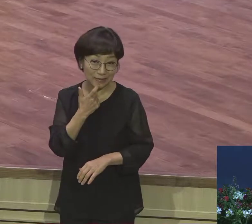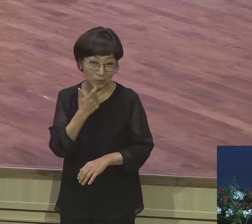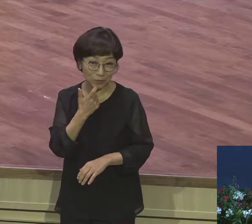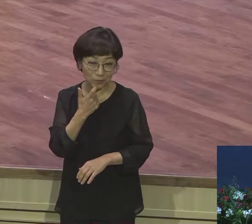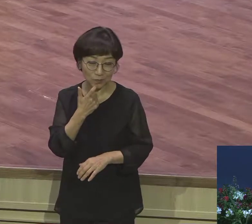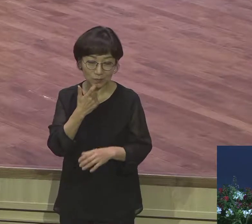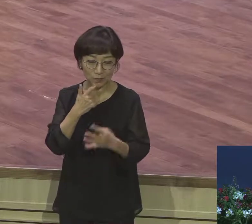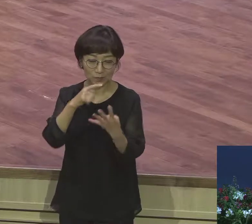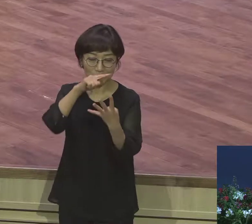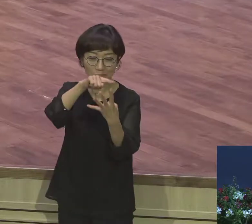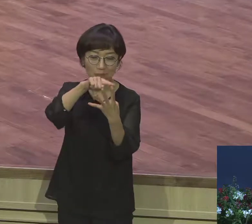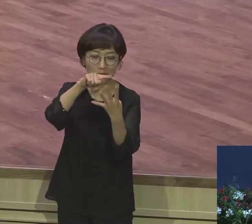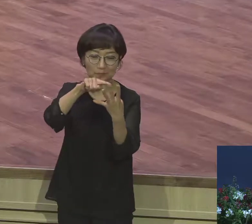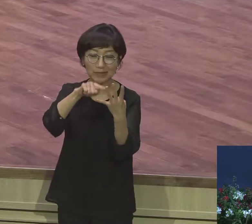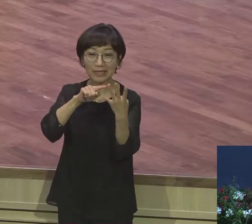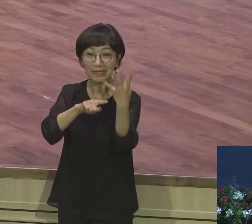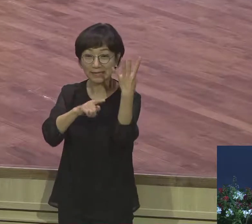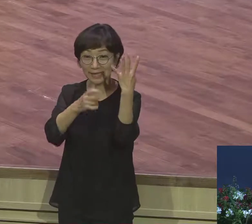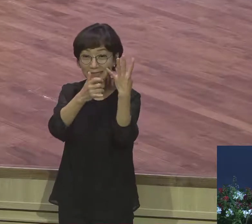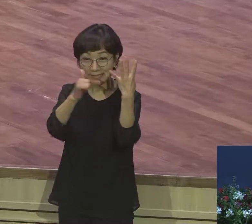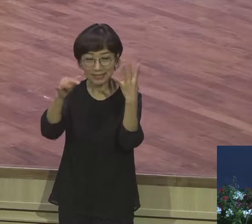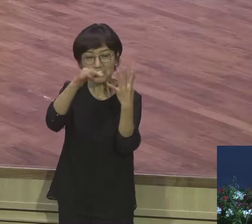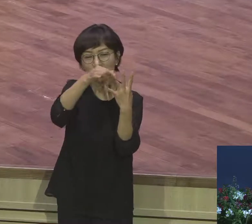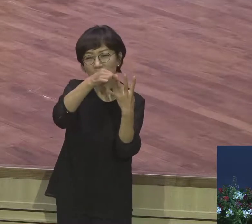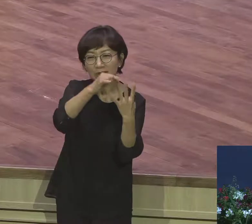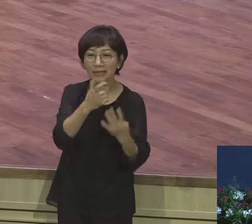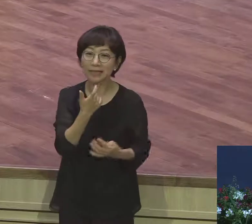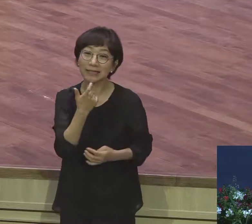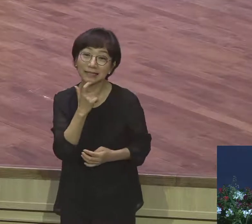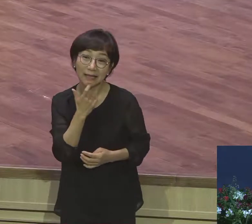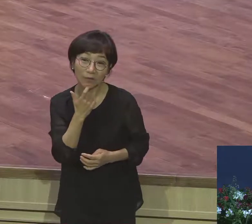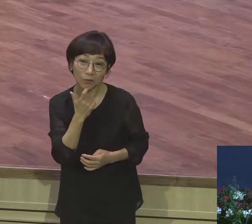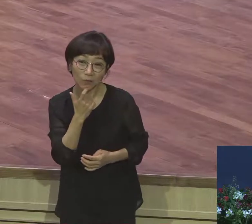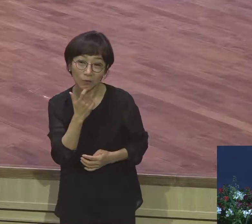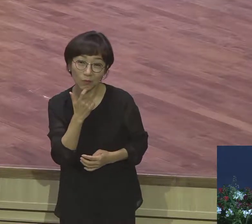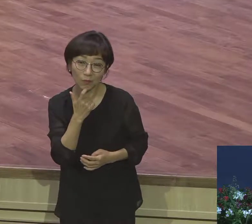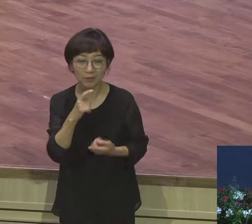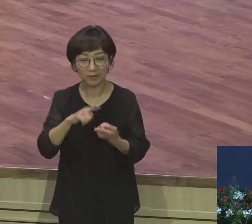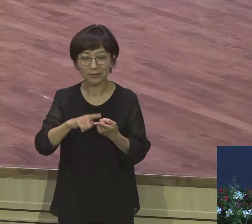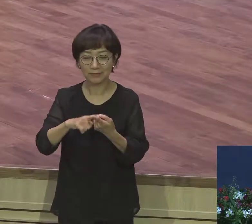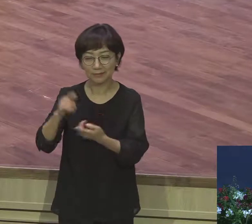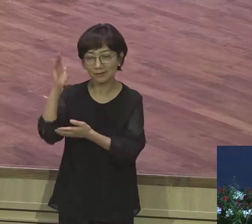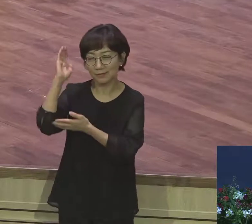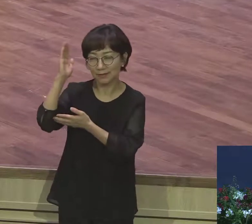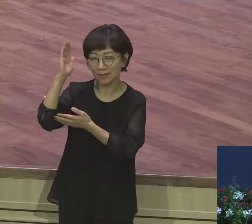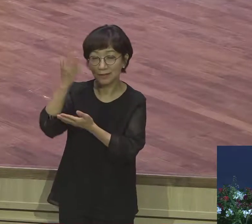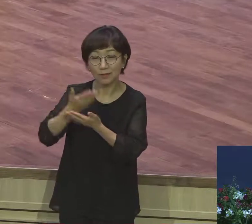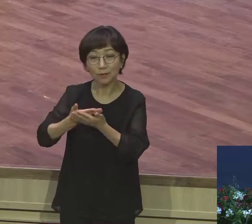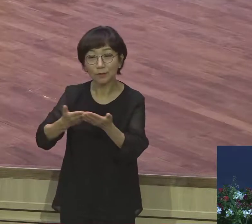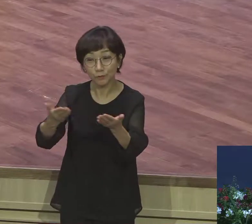요곱을 야곱을 요섭을 모델로 세워놓고 지금 우리에게 메시지 주고 있는 거예요 아멘